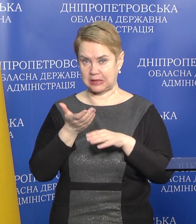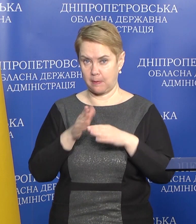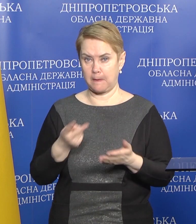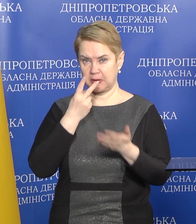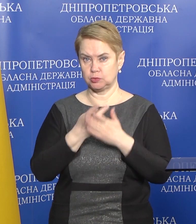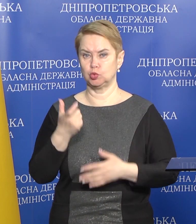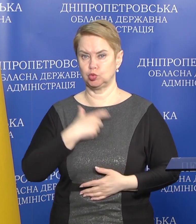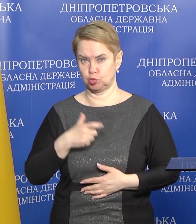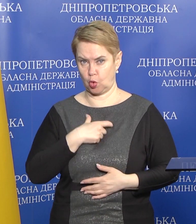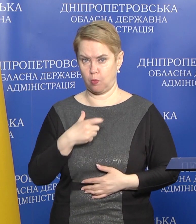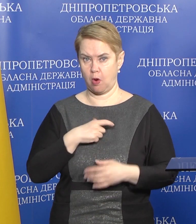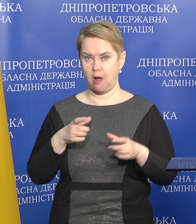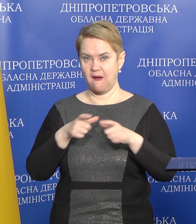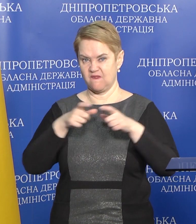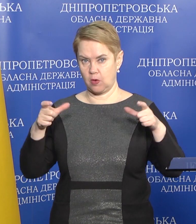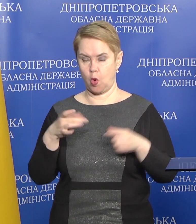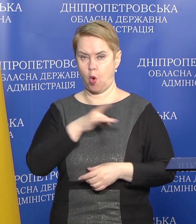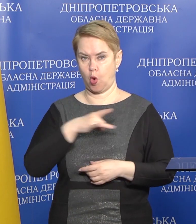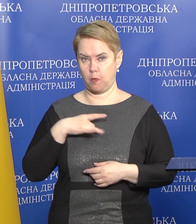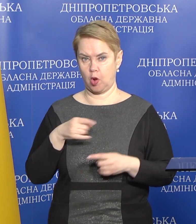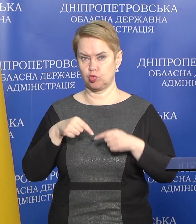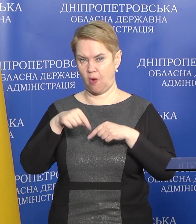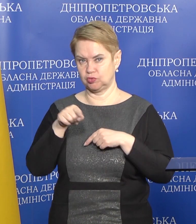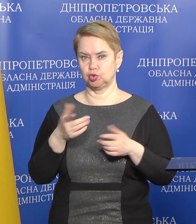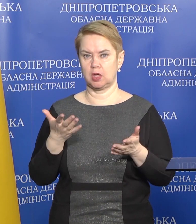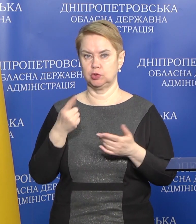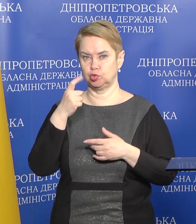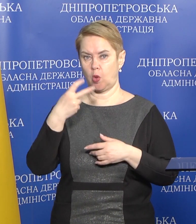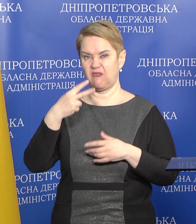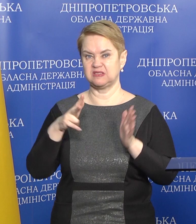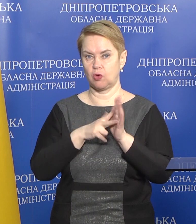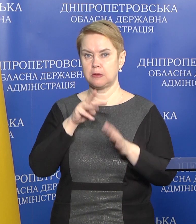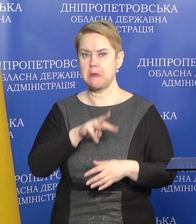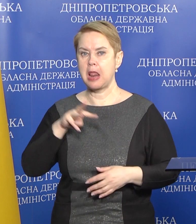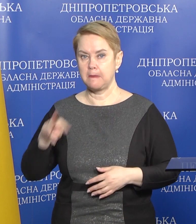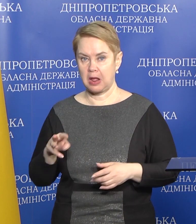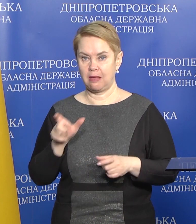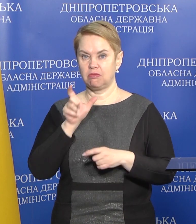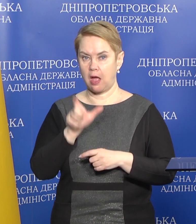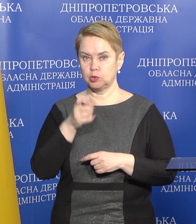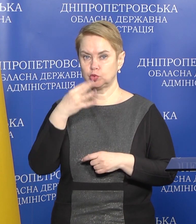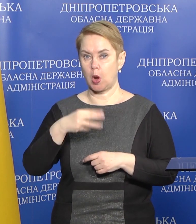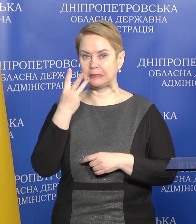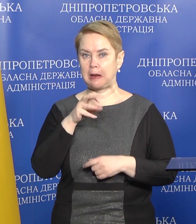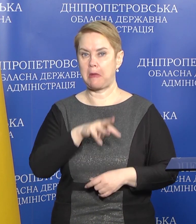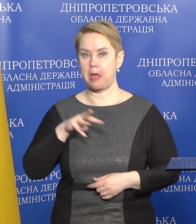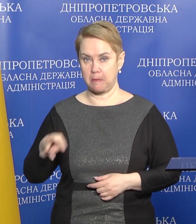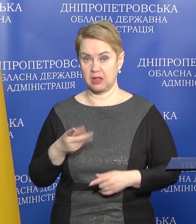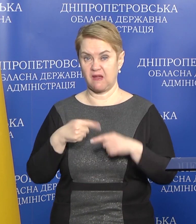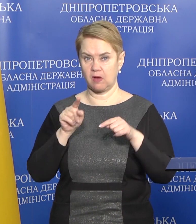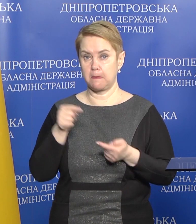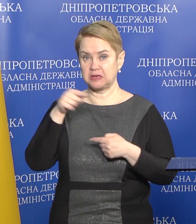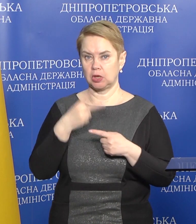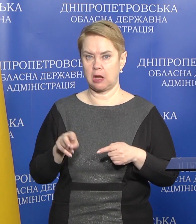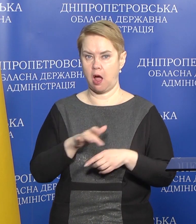представляють собою цилиндричну фігуру розмірами довжина, якої складає 128 мм, і в діаметрі 43 мм. Вони